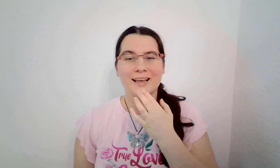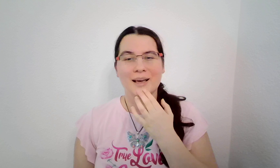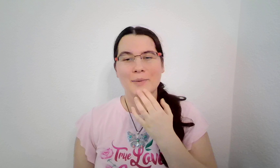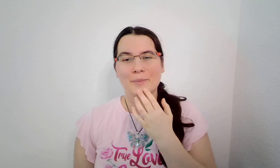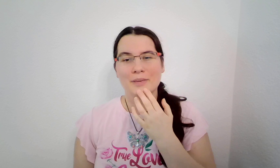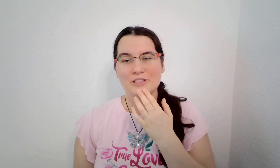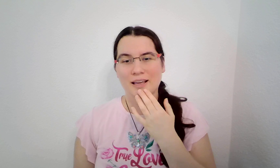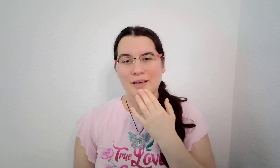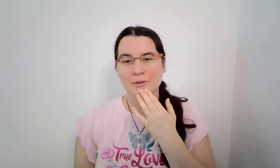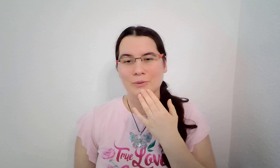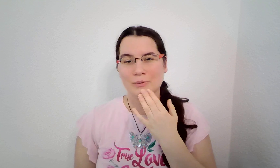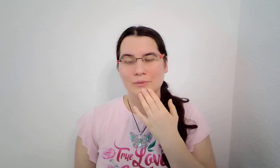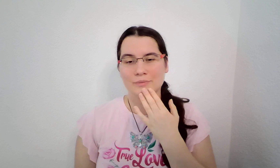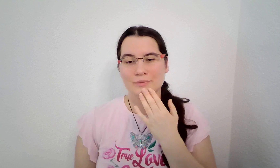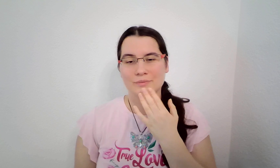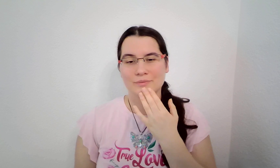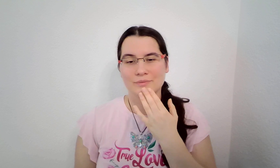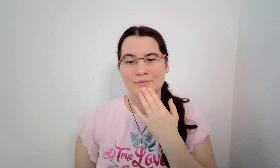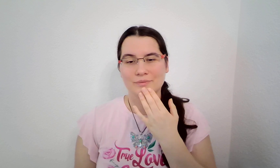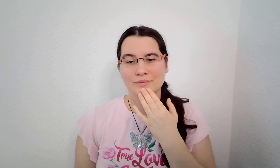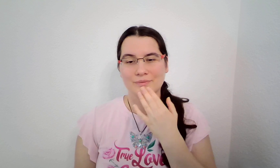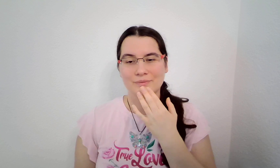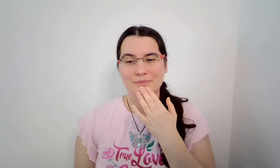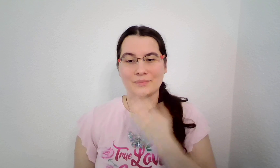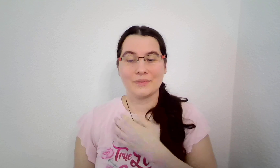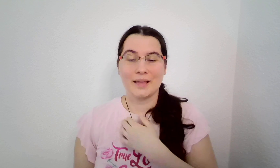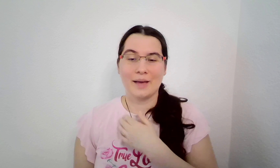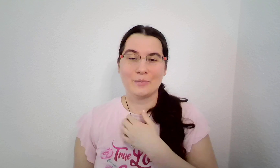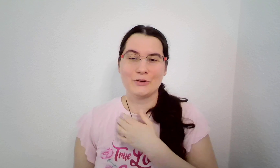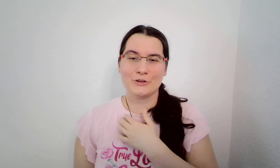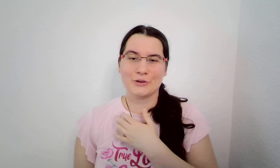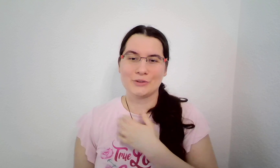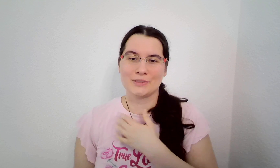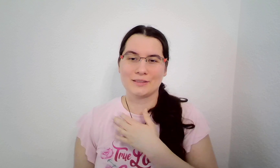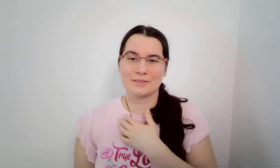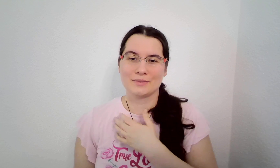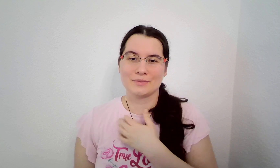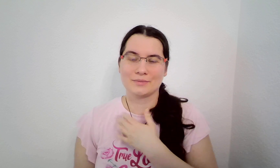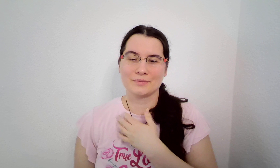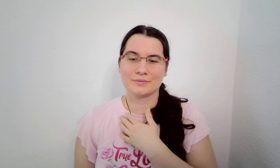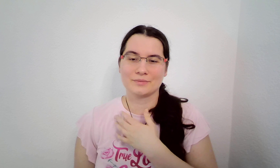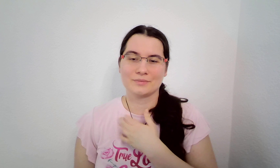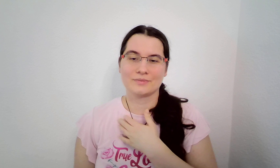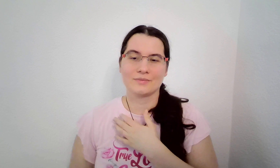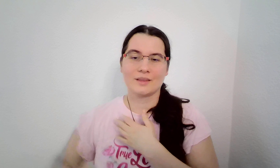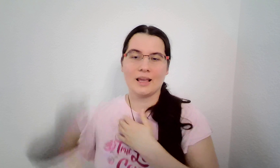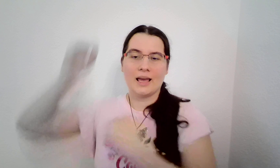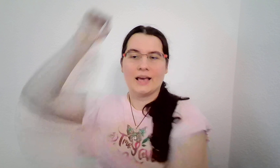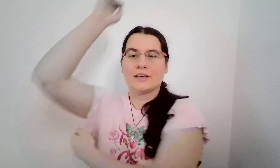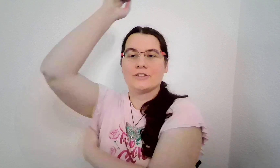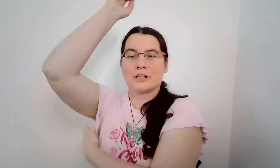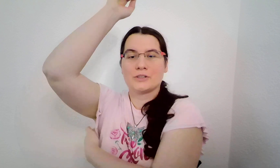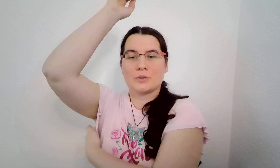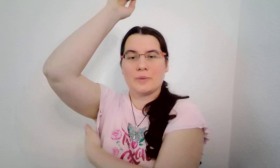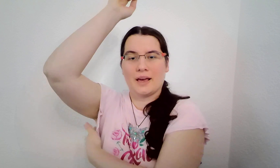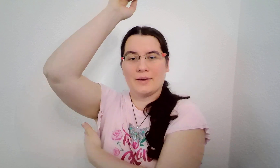myšlenku a možnost, že k sobě